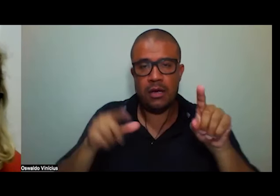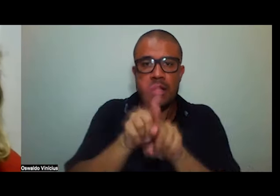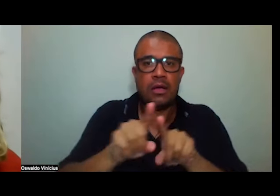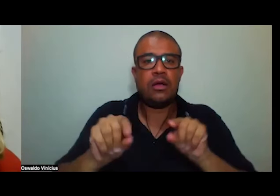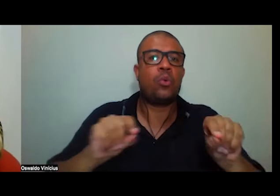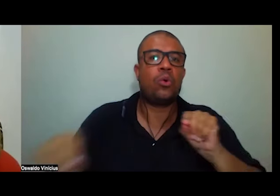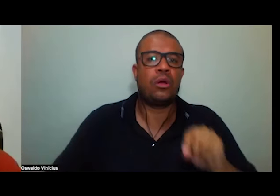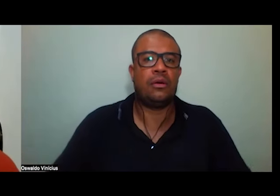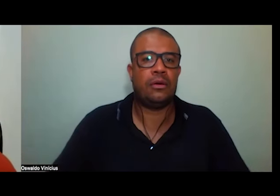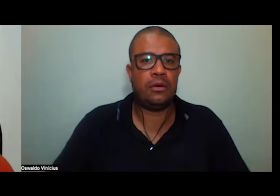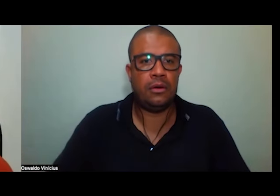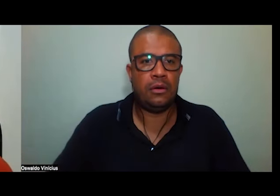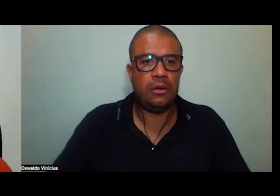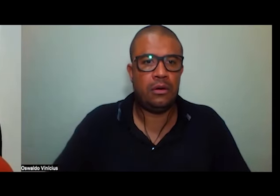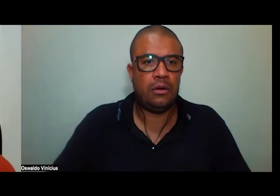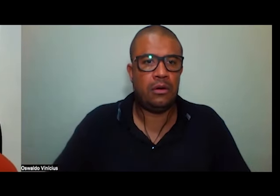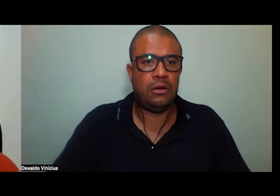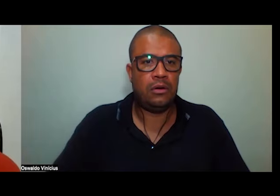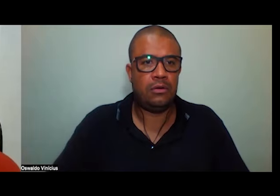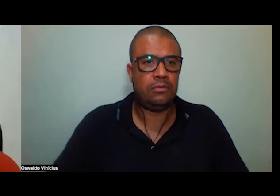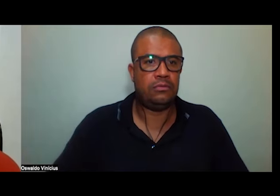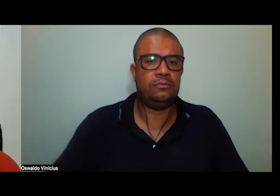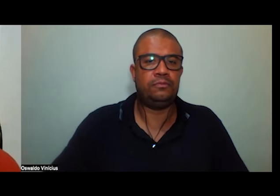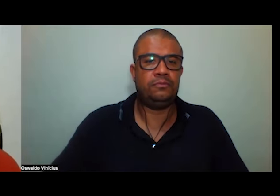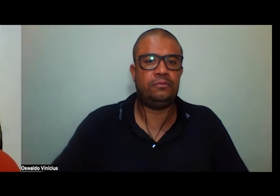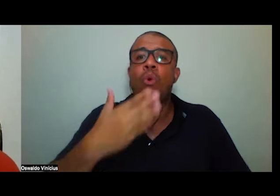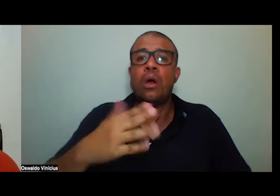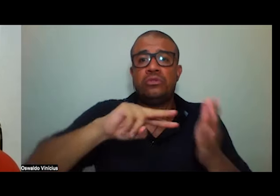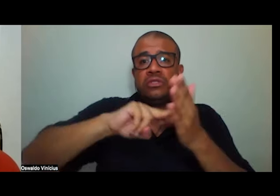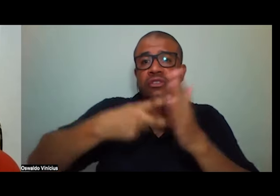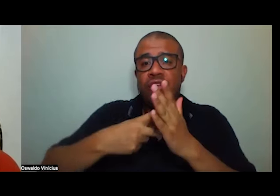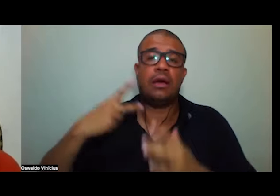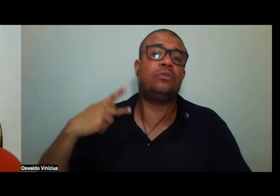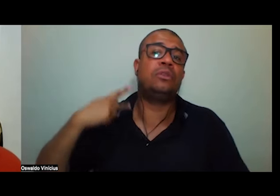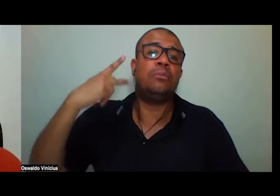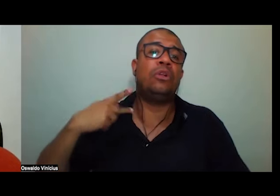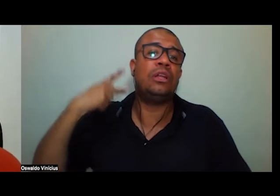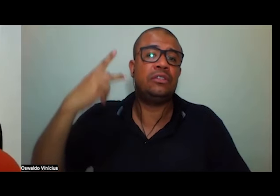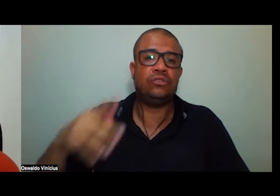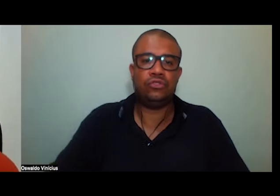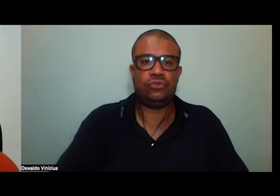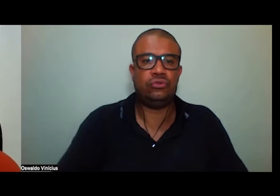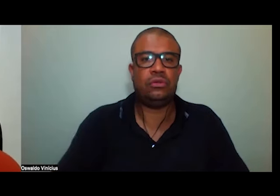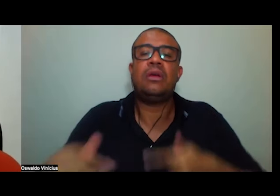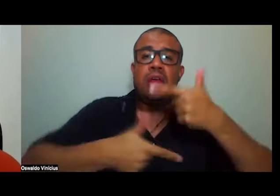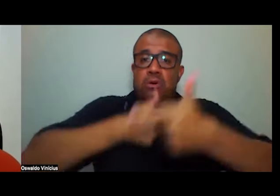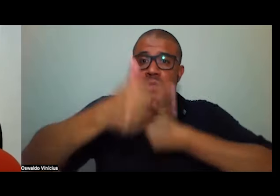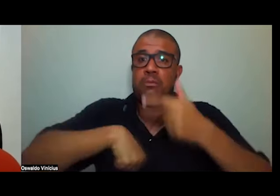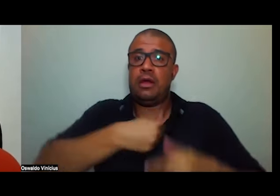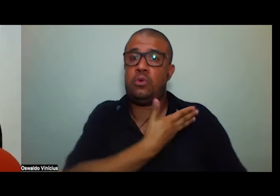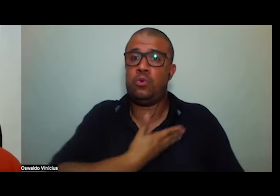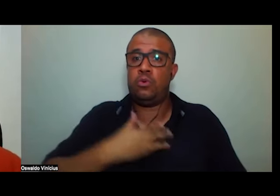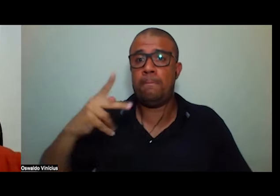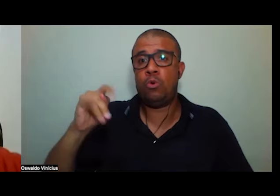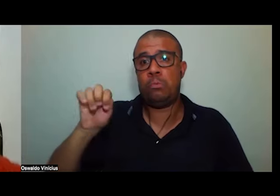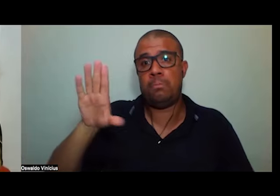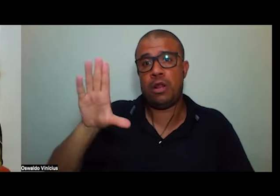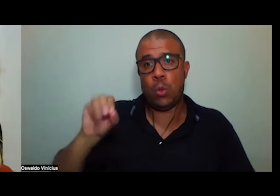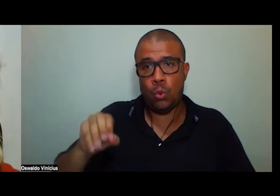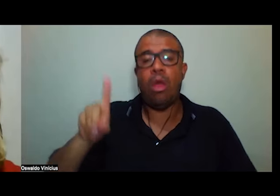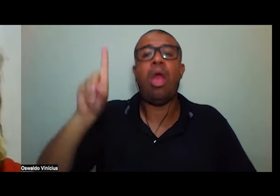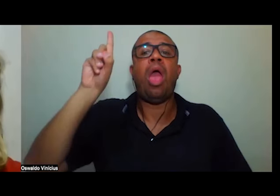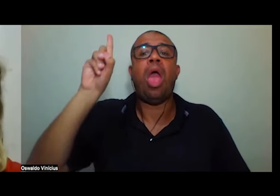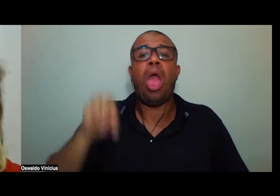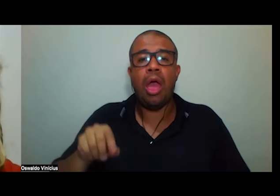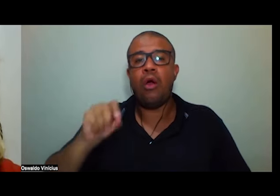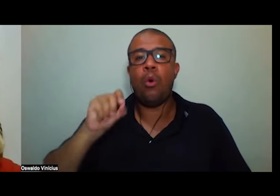vocês é qual é o sentido da política o sentido da política é o serviço público é atender